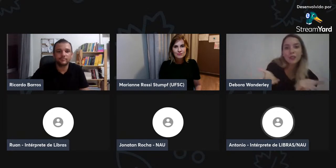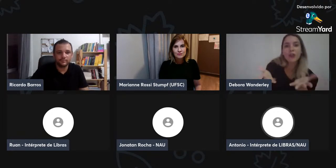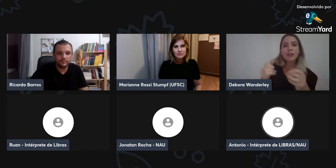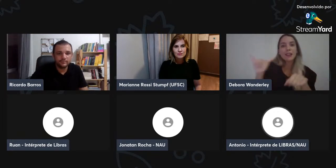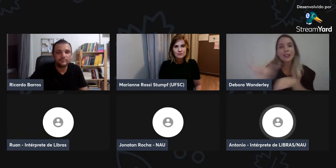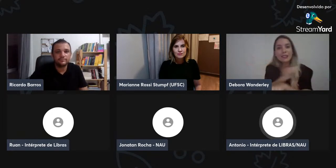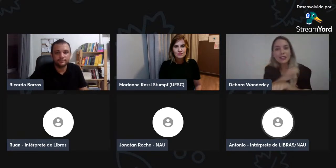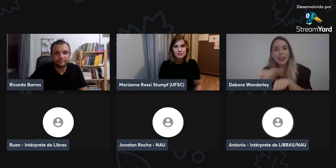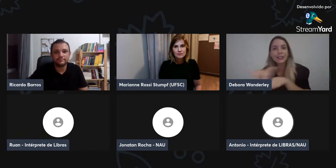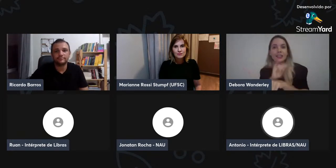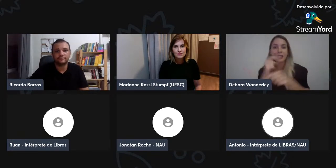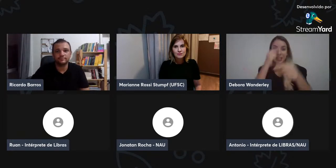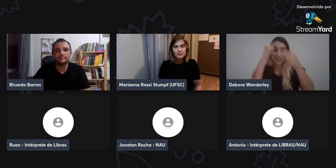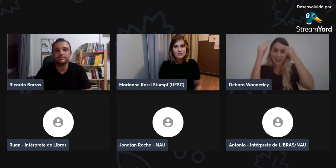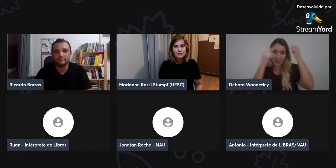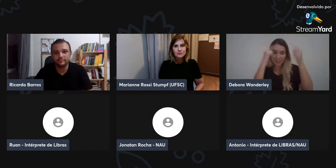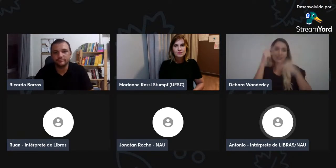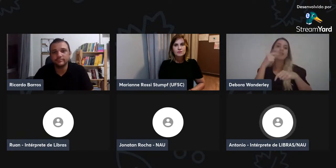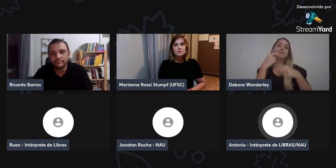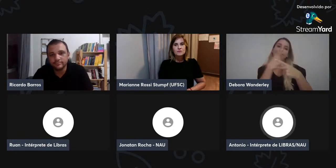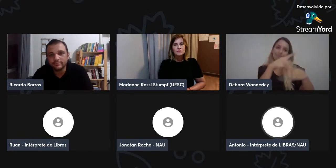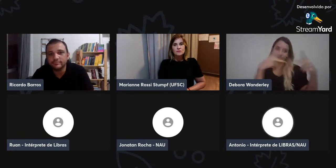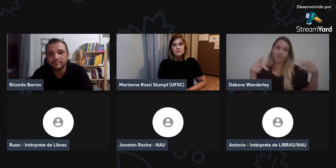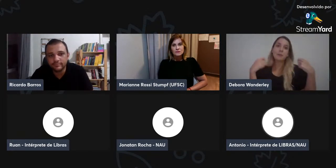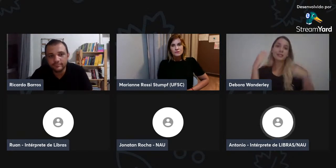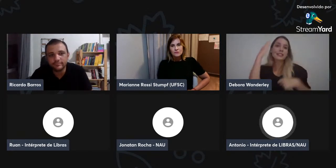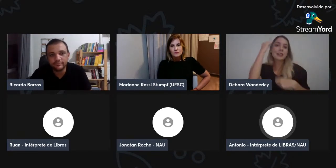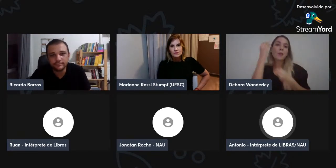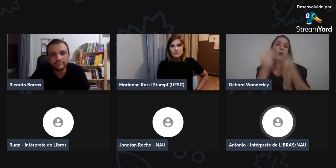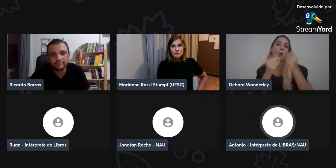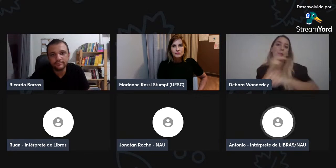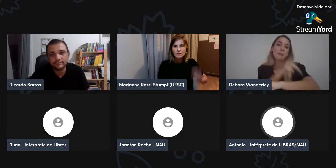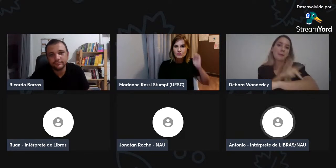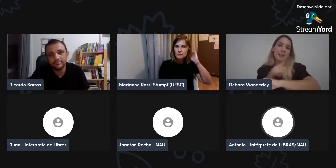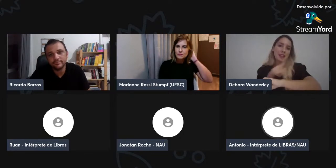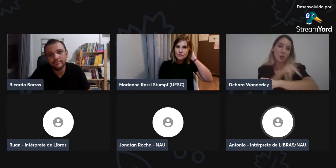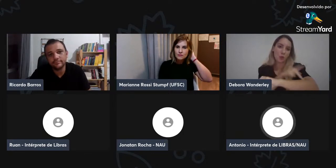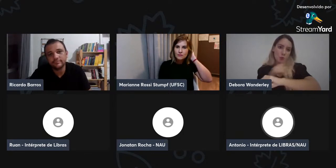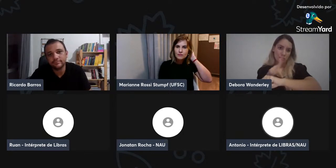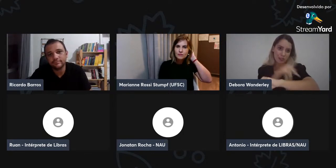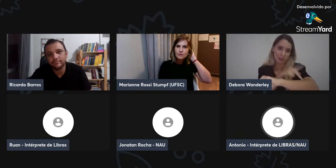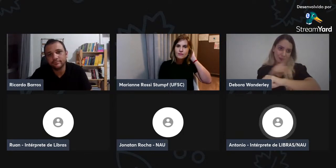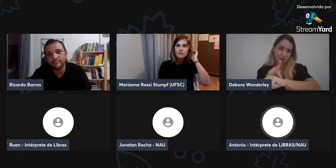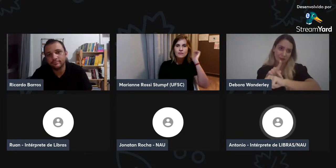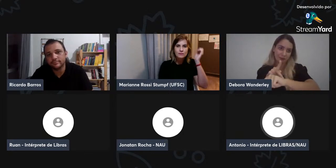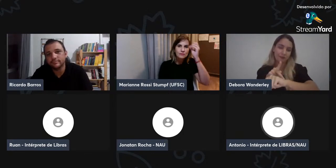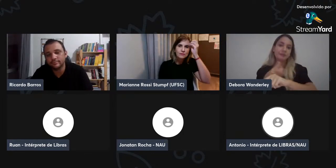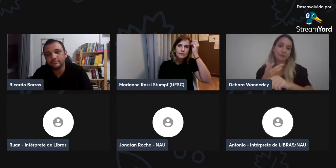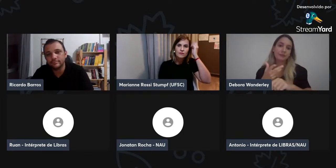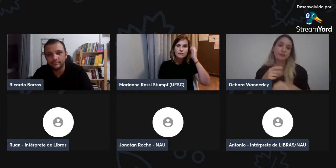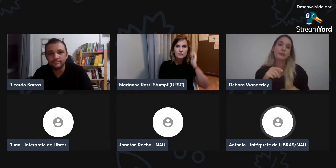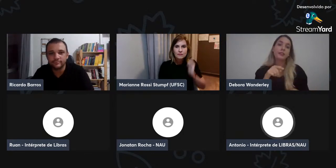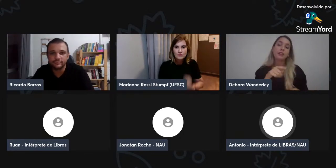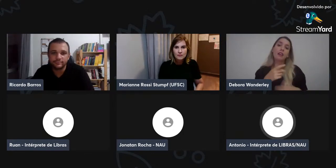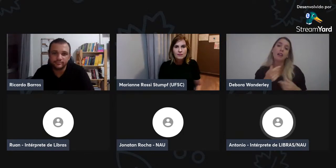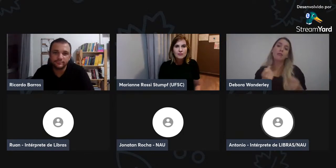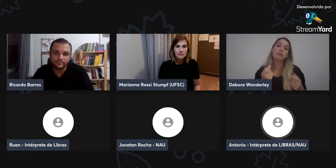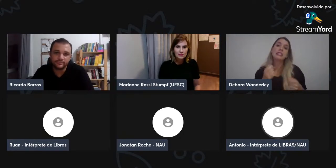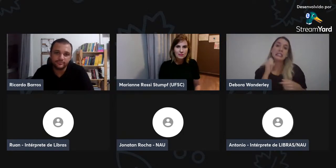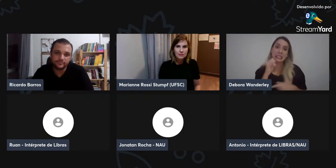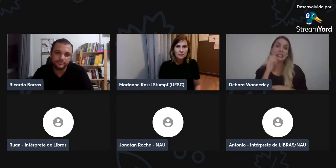que entendem de didática também, que podem ampliar esse leque também, eles sabem como utilizar a